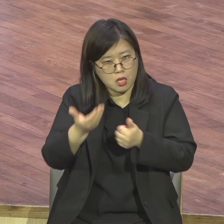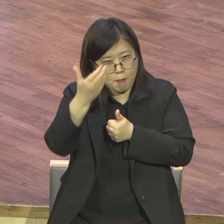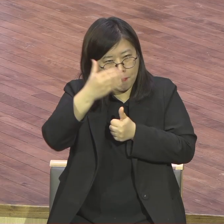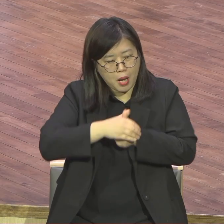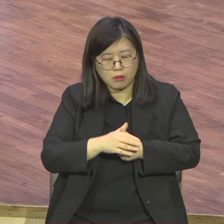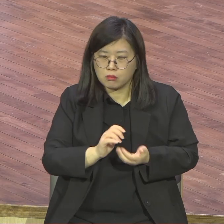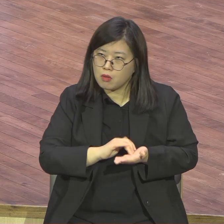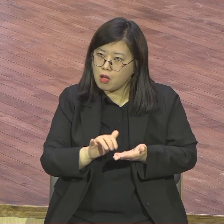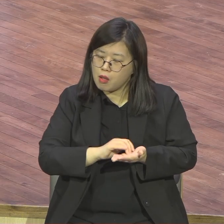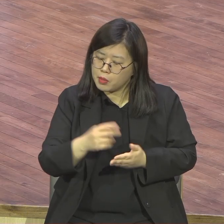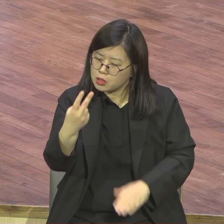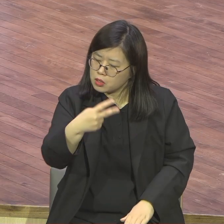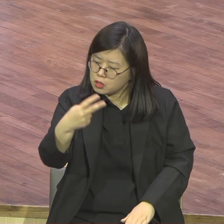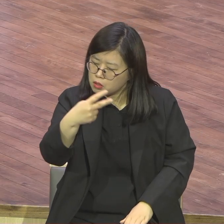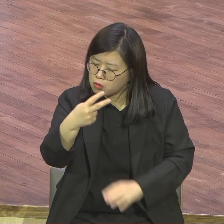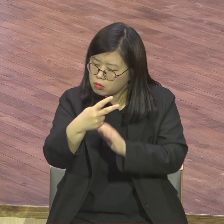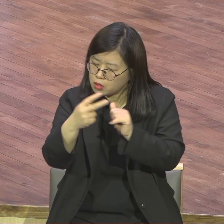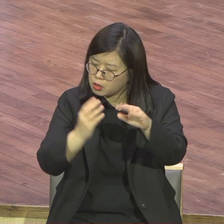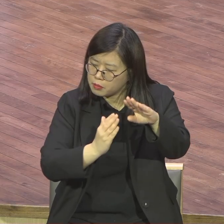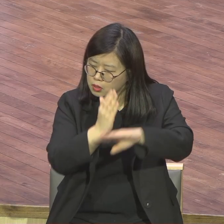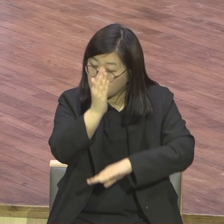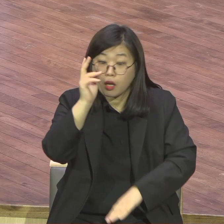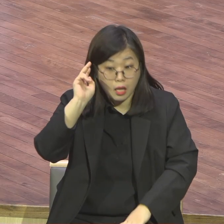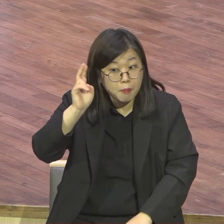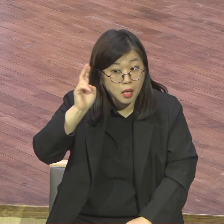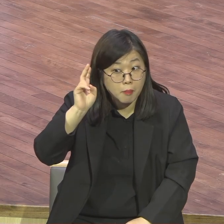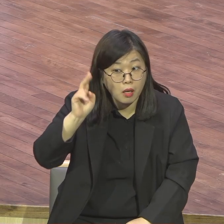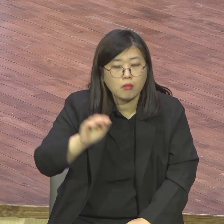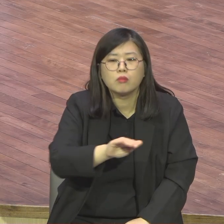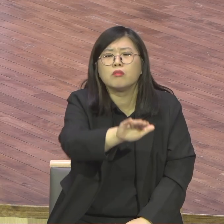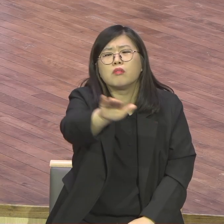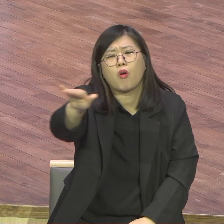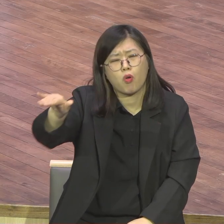거의 다지 뭐. 분위기 다. 여러 명 달렸어요. 사실은.